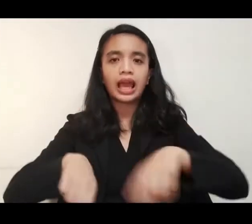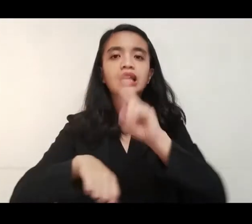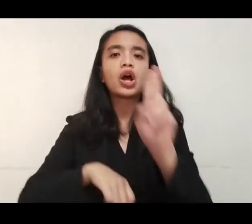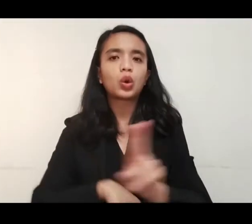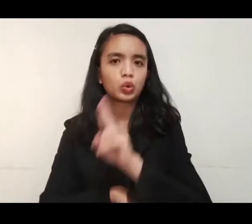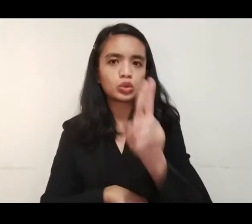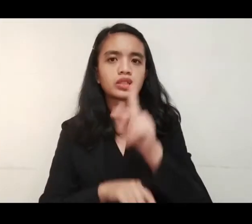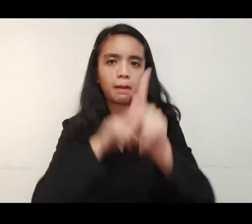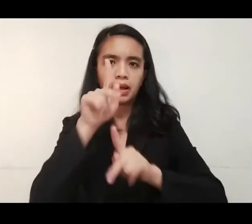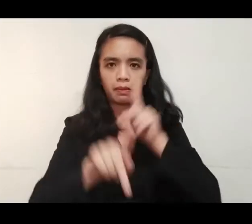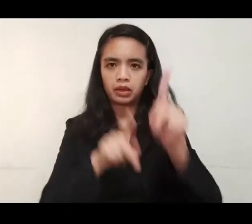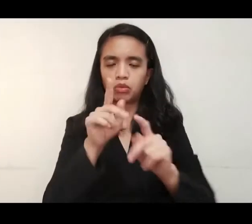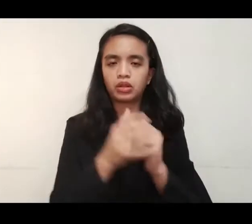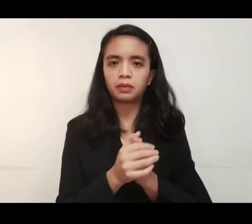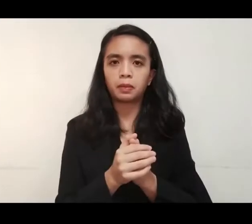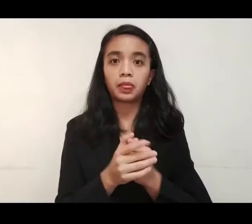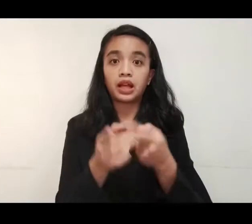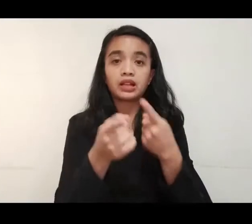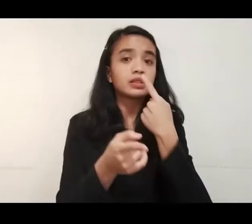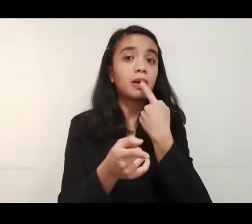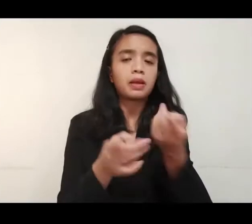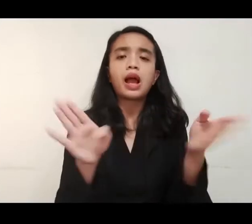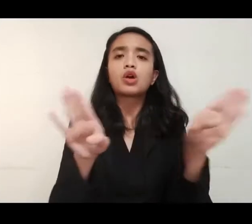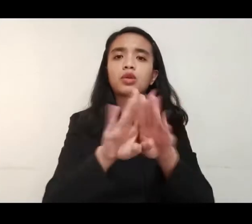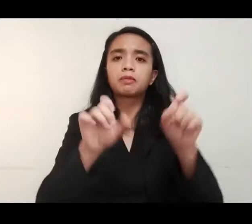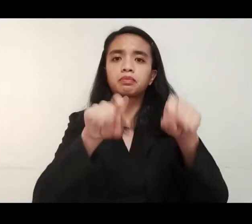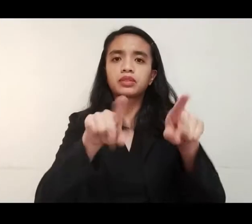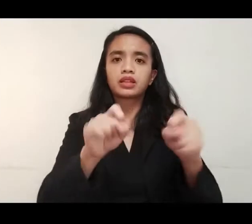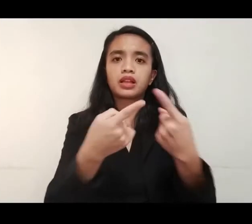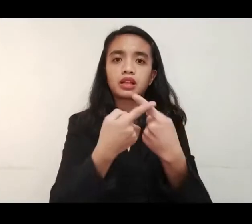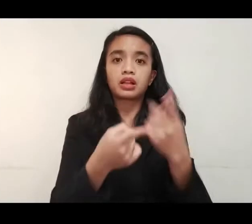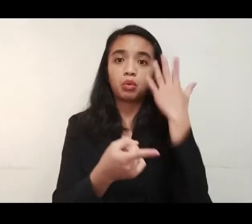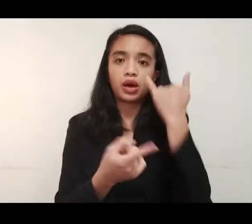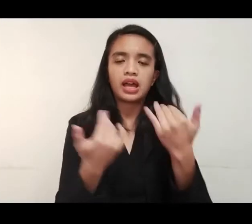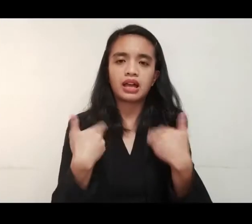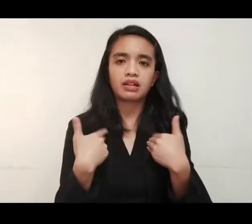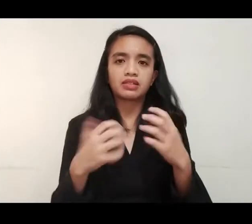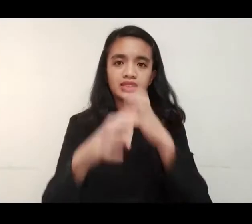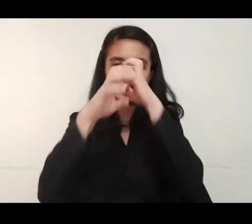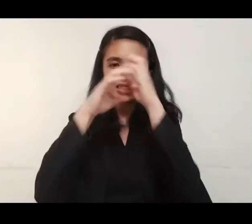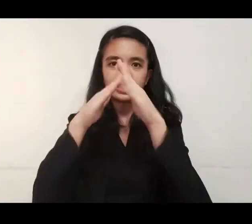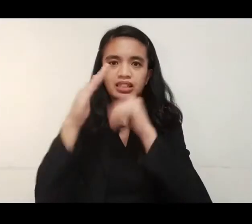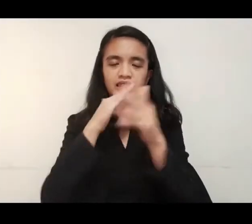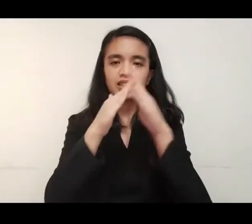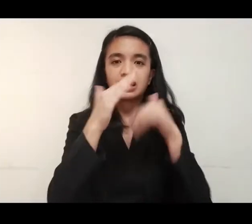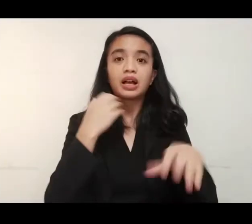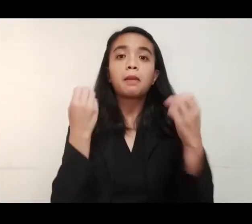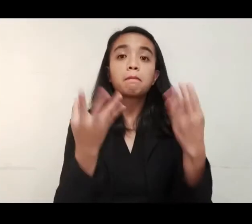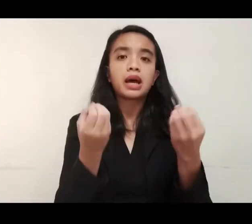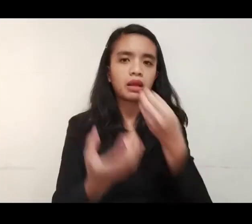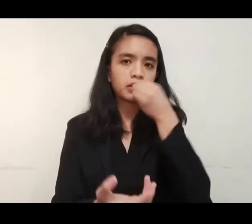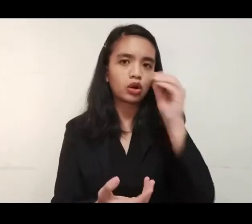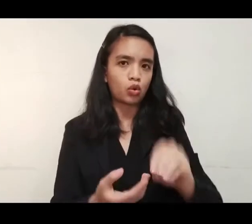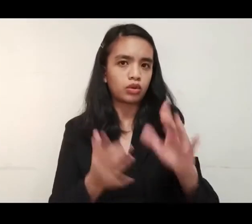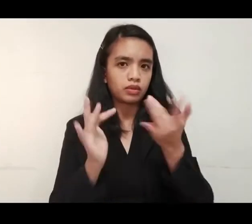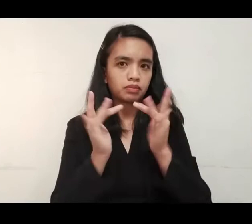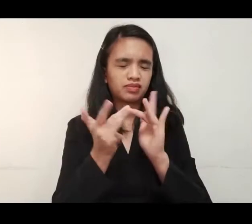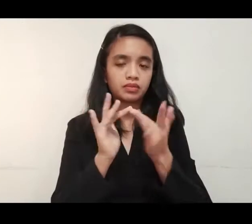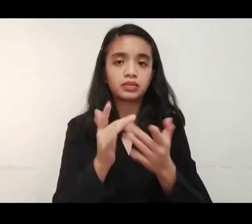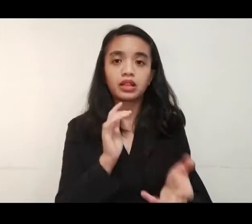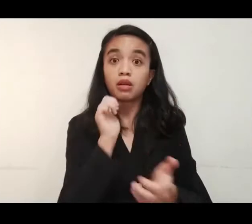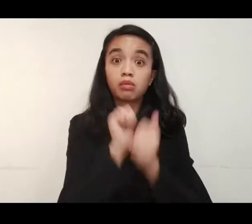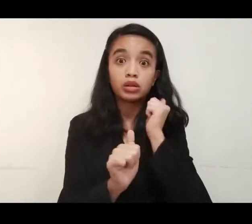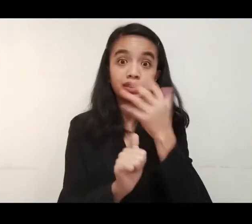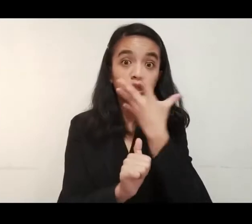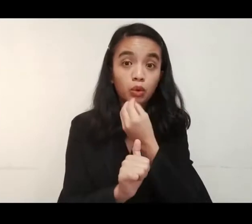ang ginagamit ngayon ng mga tao. Bagamat nakasarangkan nilang shop, alinsunod sa umiiral na ECQ, marami raw nag-order online.